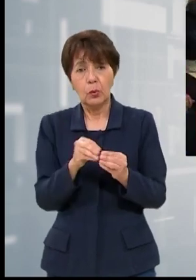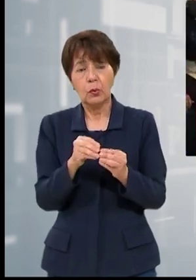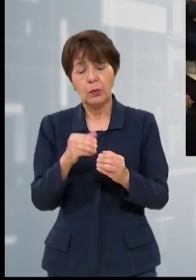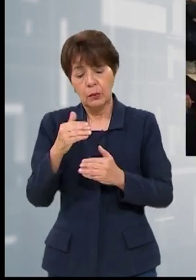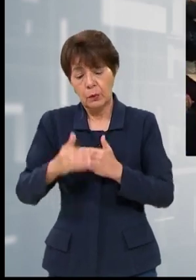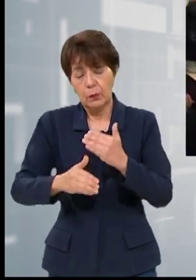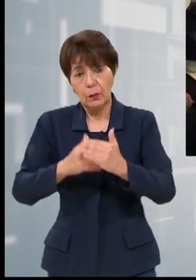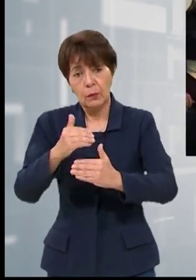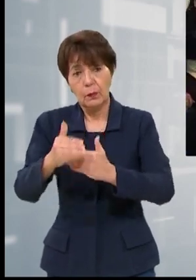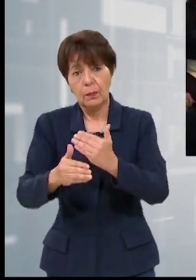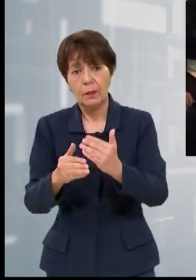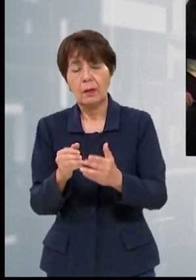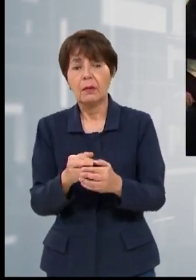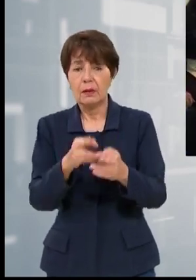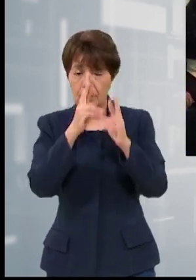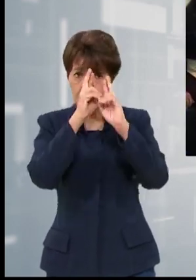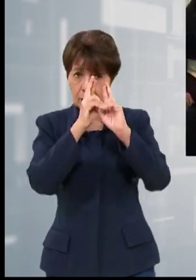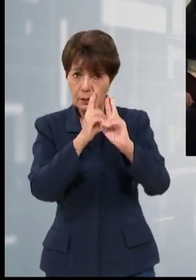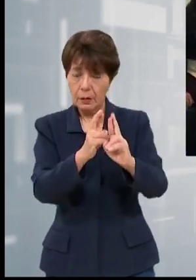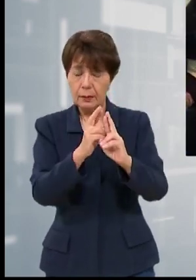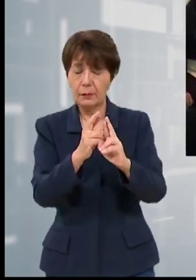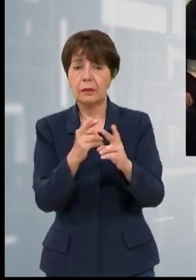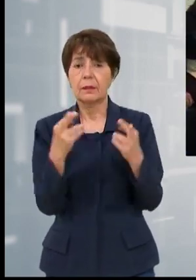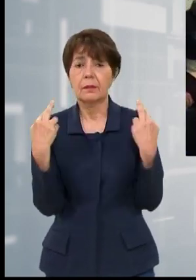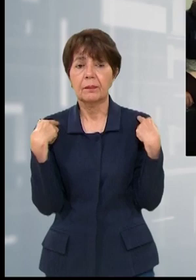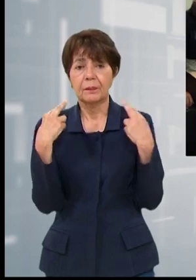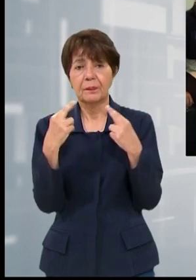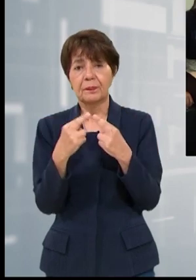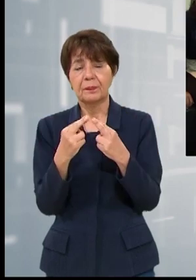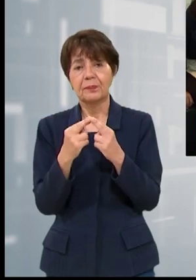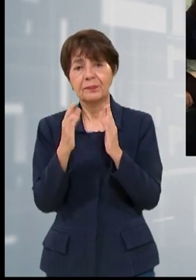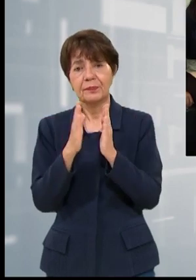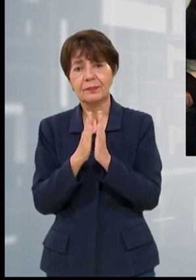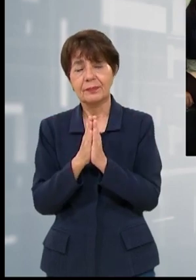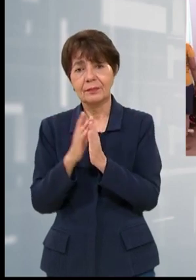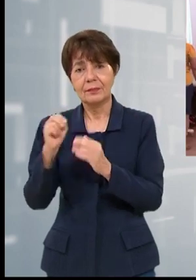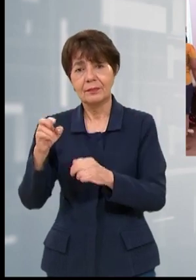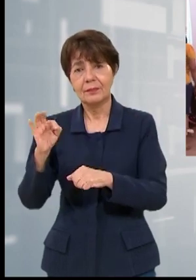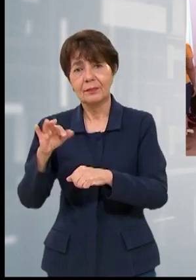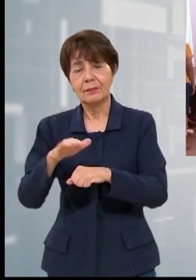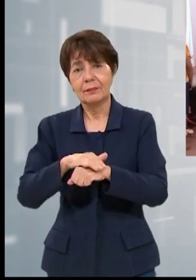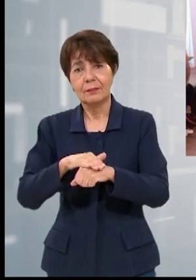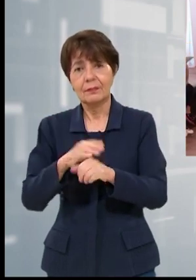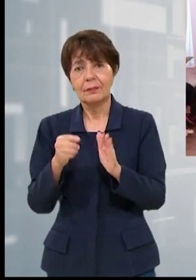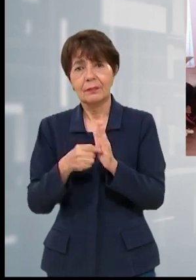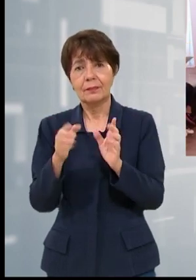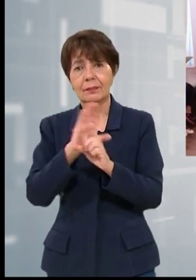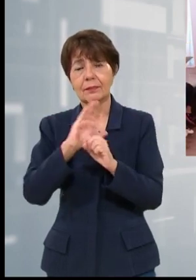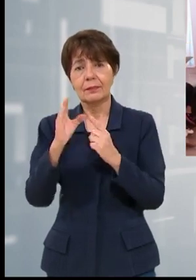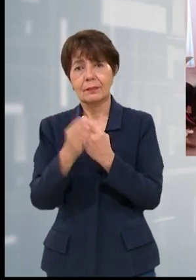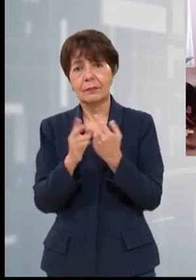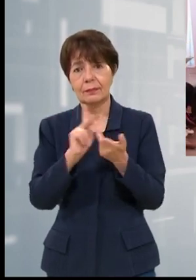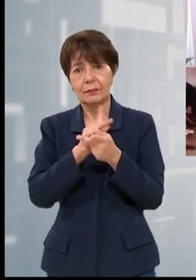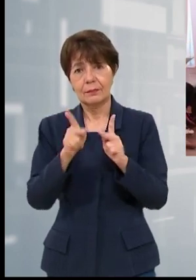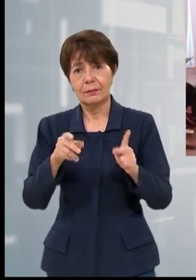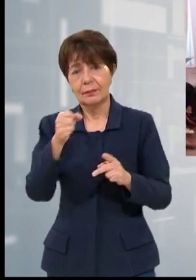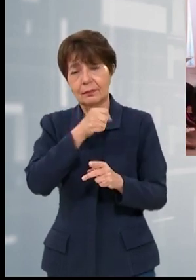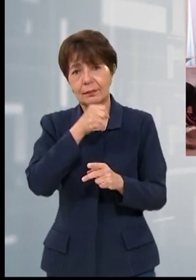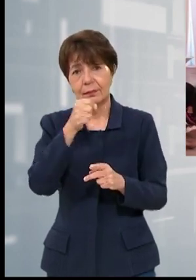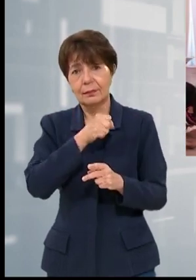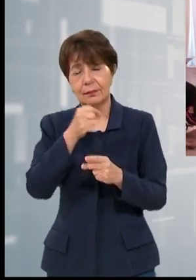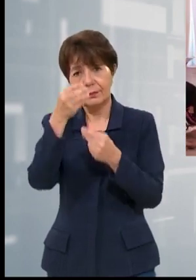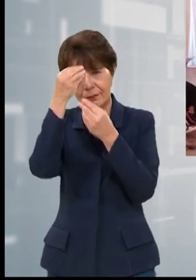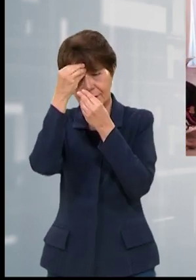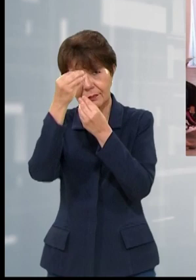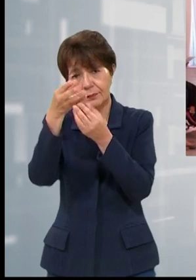este proceso viene a dignificar la carrera del magisterio. Desde Suyapa Medios y Notifides le invitamos a fomentar una cultura de paz.